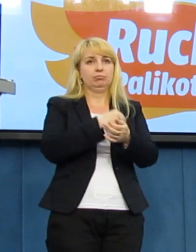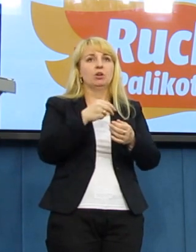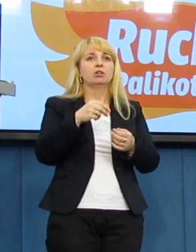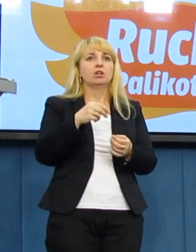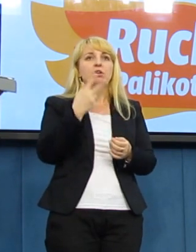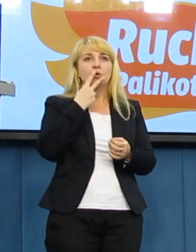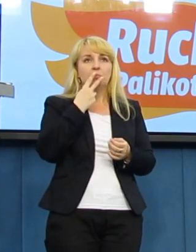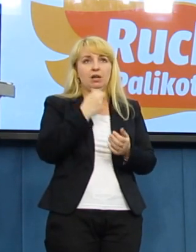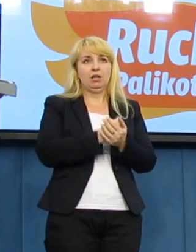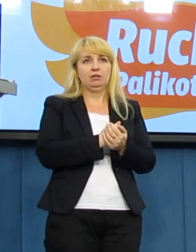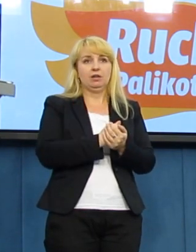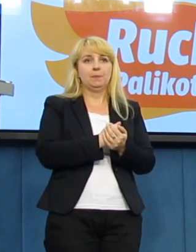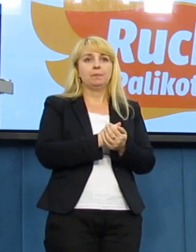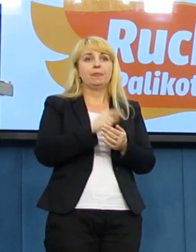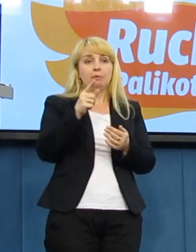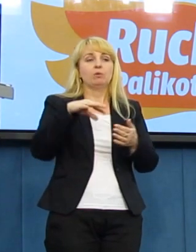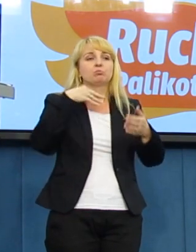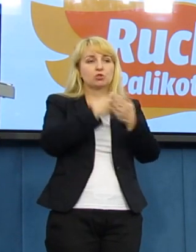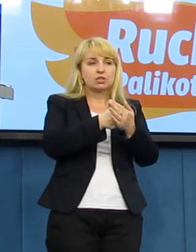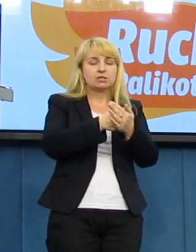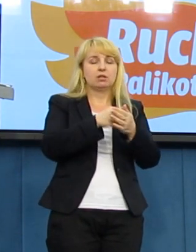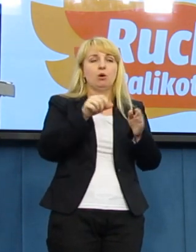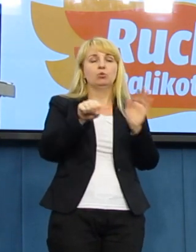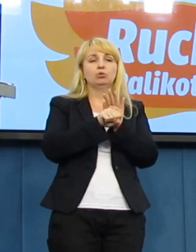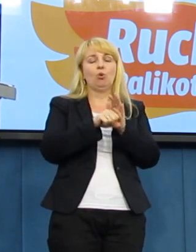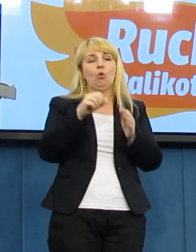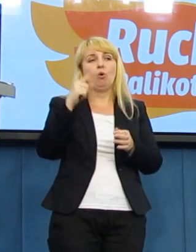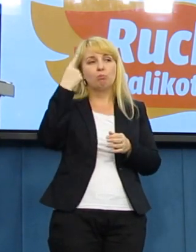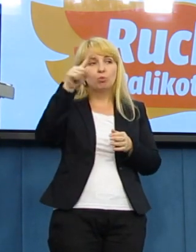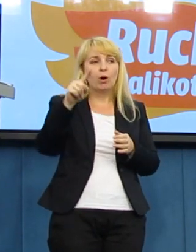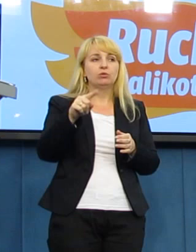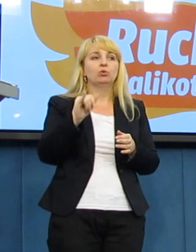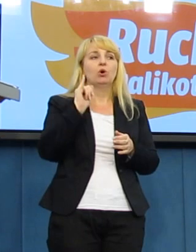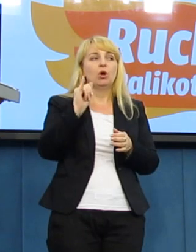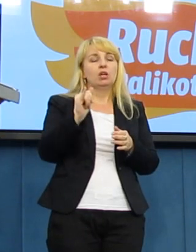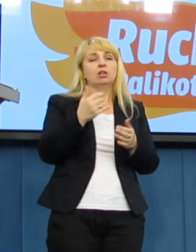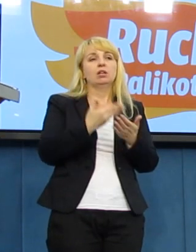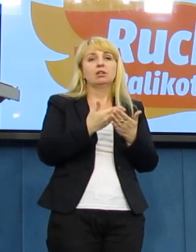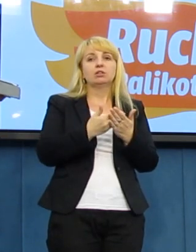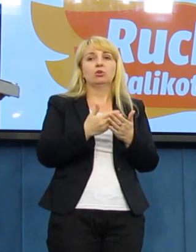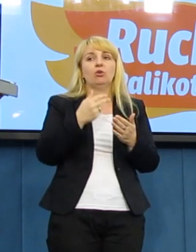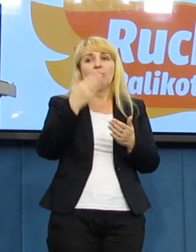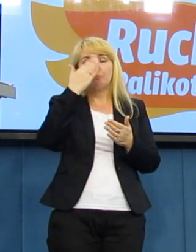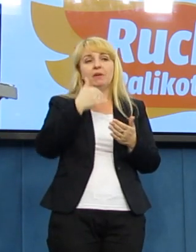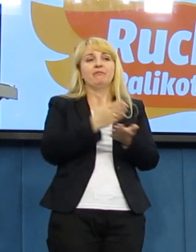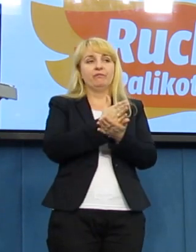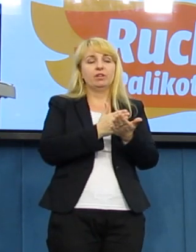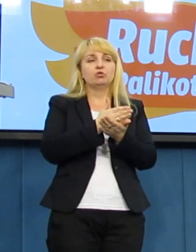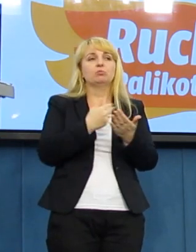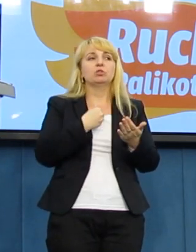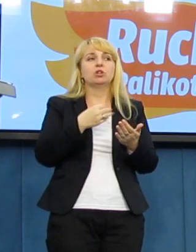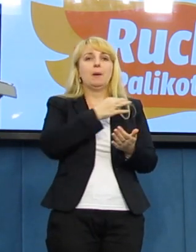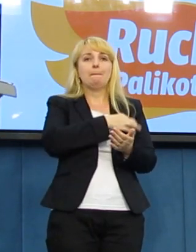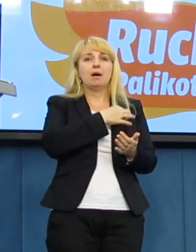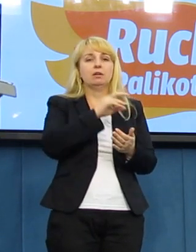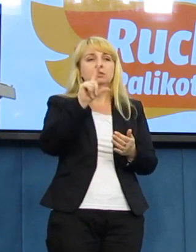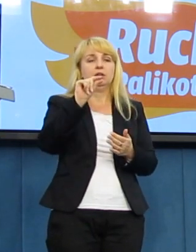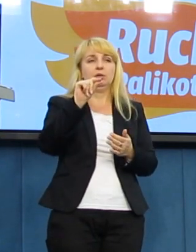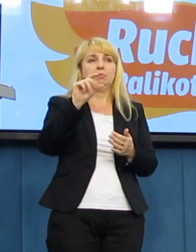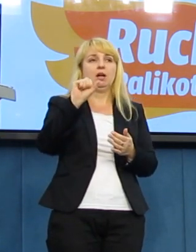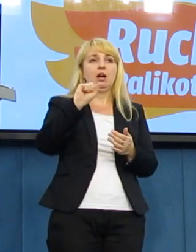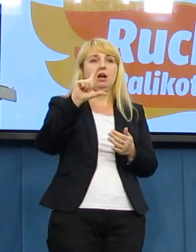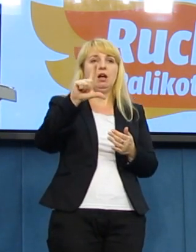prezydentowi wielce dziękujemy. Jest to ewidentnie dowód na to, że ruch palikota osiąga i tutaj duże sukcesy,